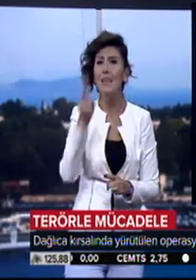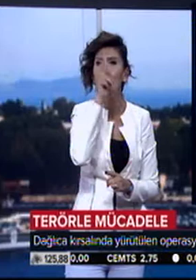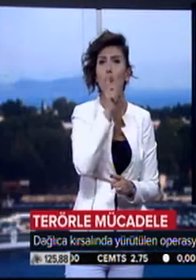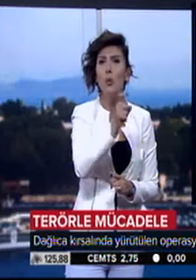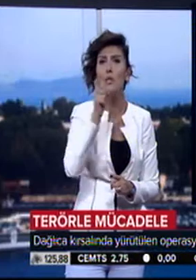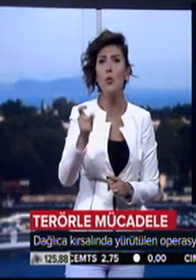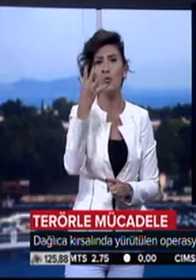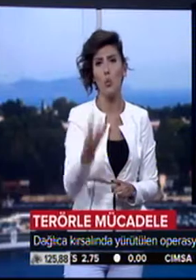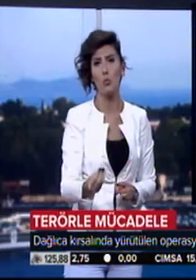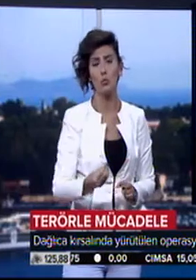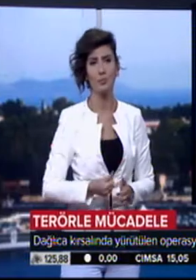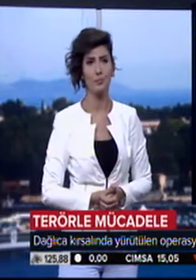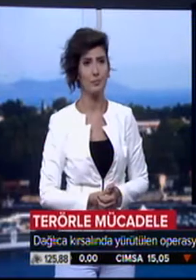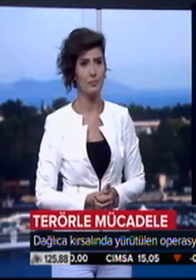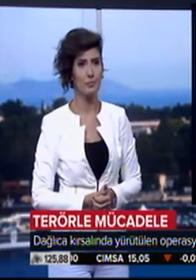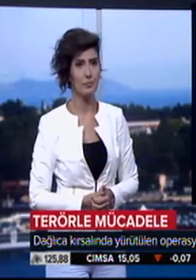'a ulaştı.